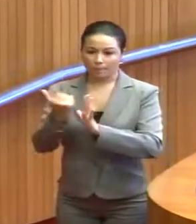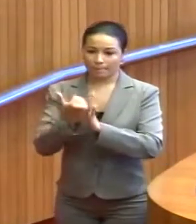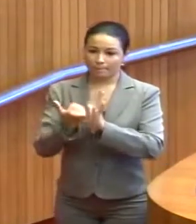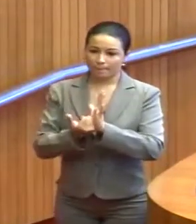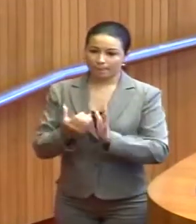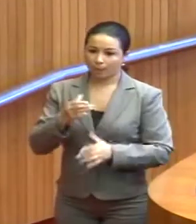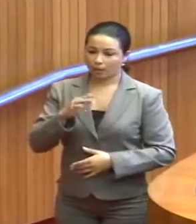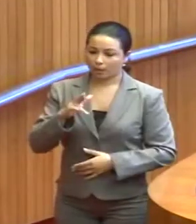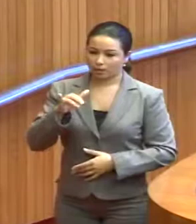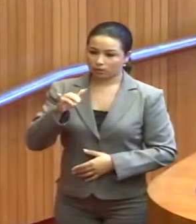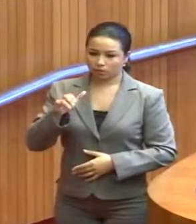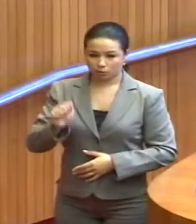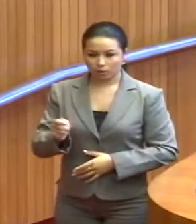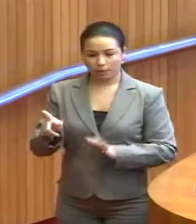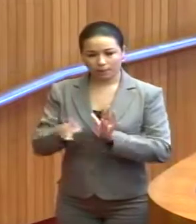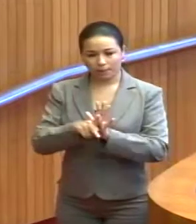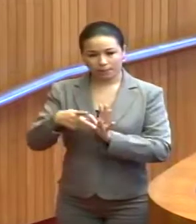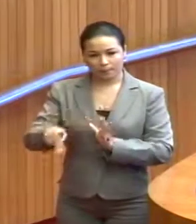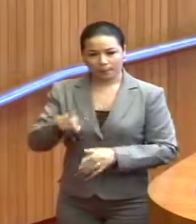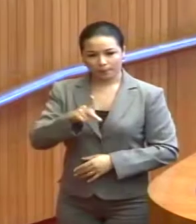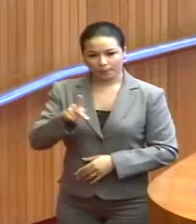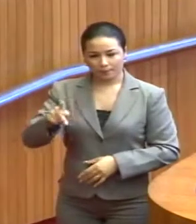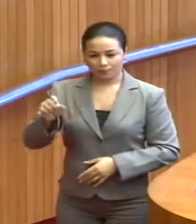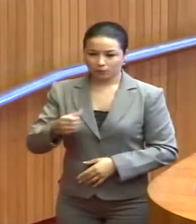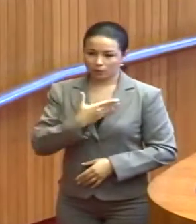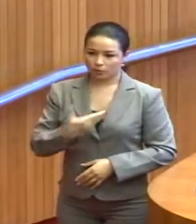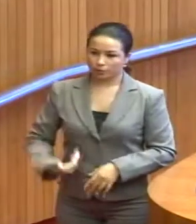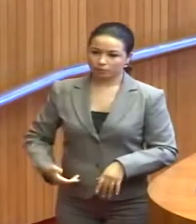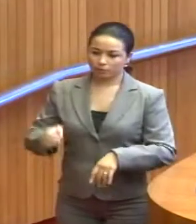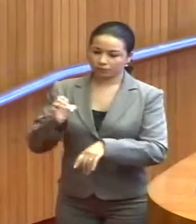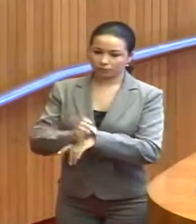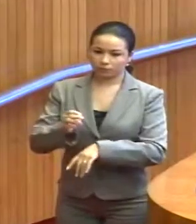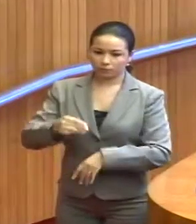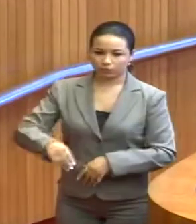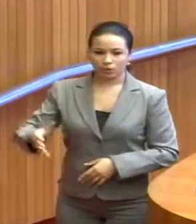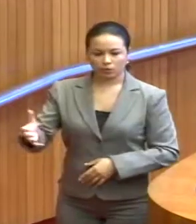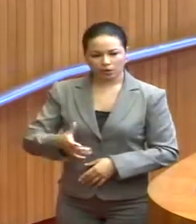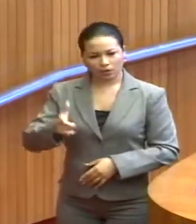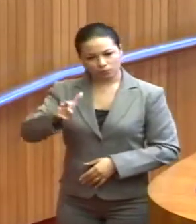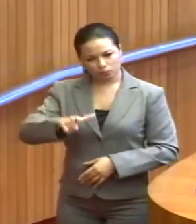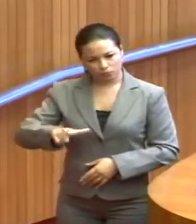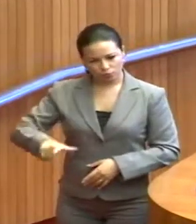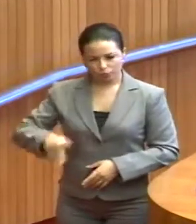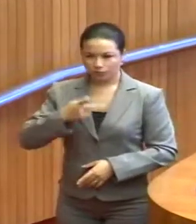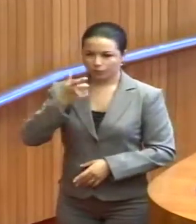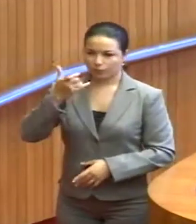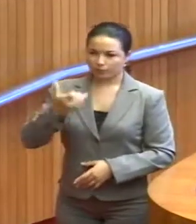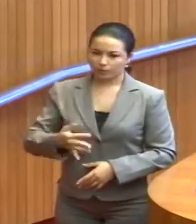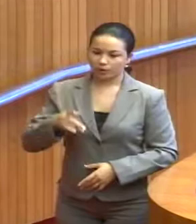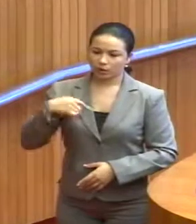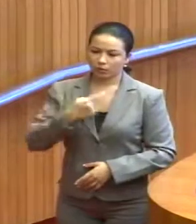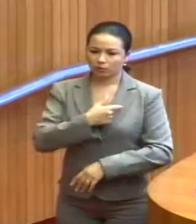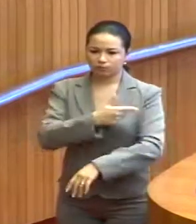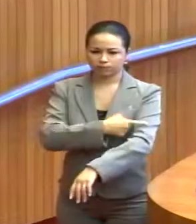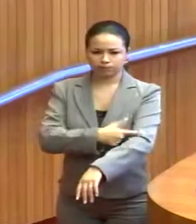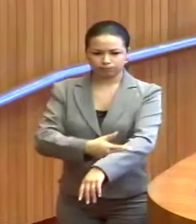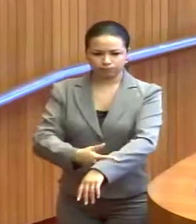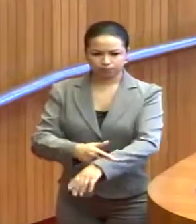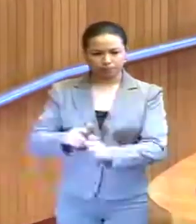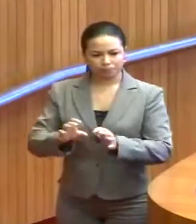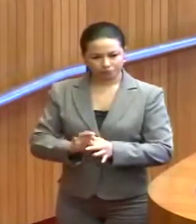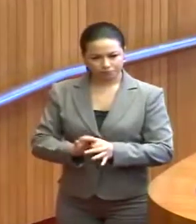candidatura própria do PPS ao governo do Estado do Maranhão. Eu queria mais uma vez reafirmar a nossa postura de